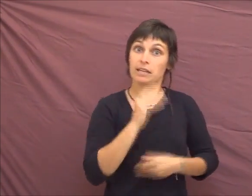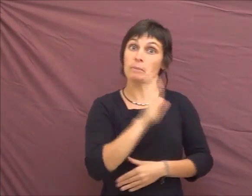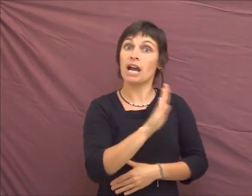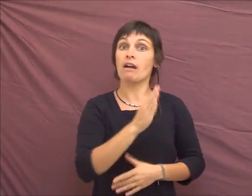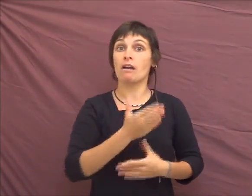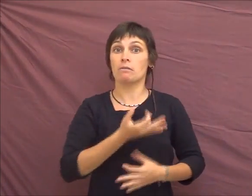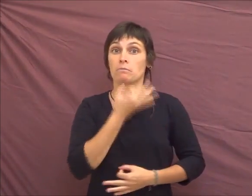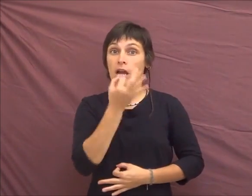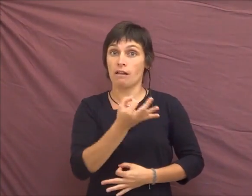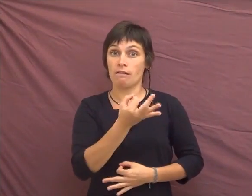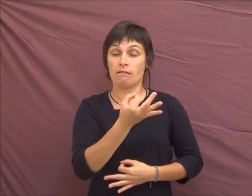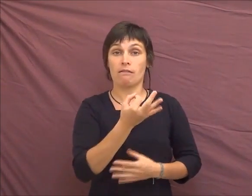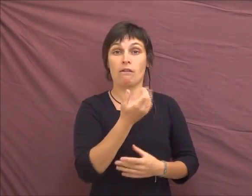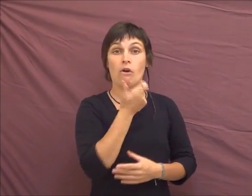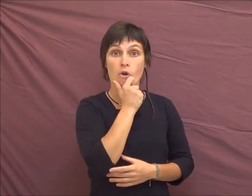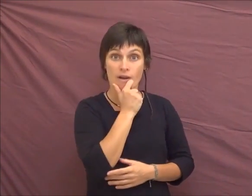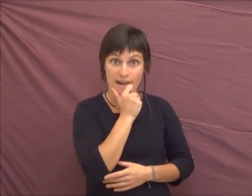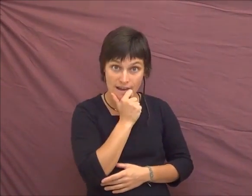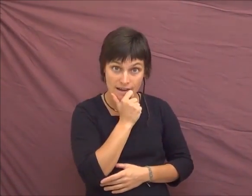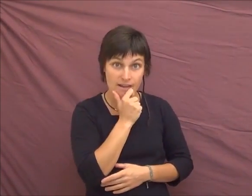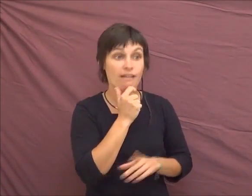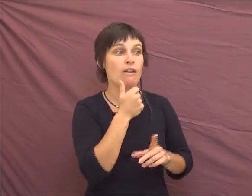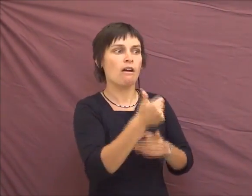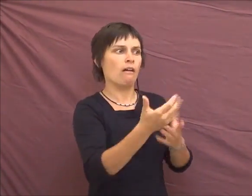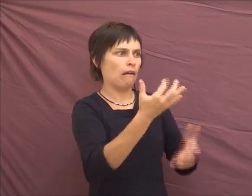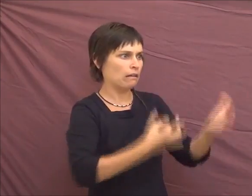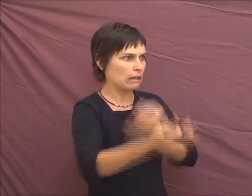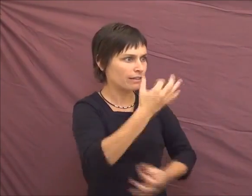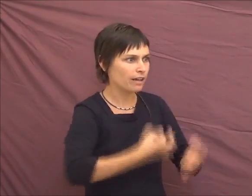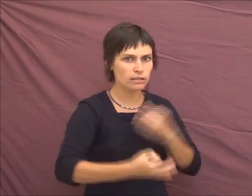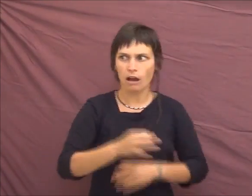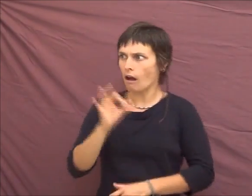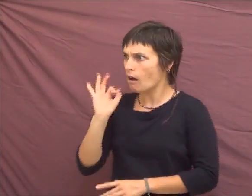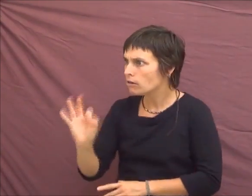d'intersexes, de langues anglophones, qui lui écrivent, et donc, c'est la première association,